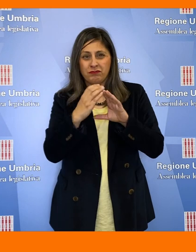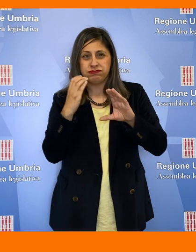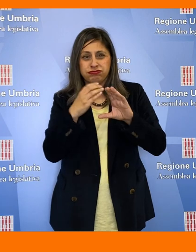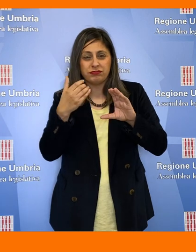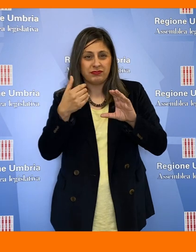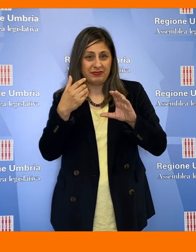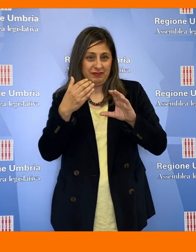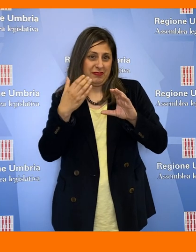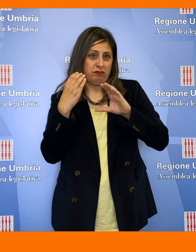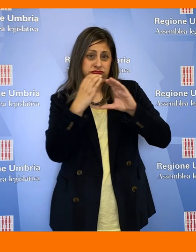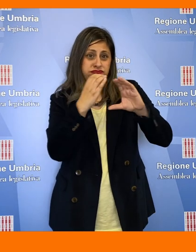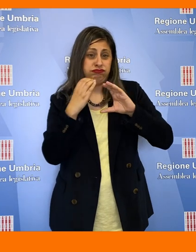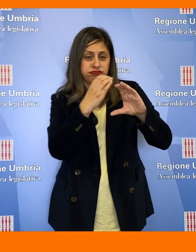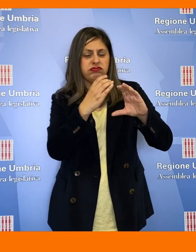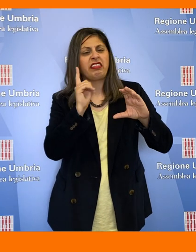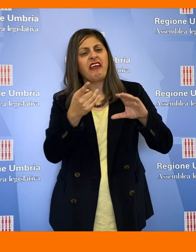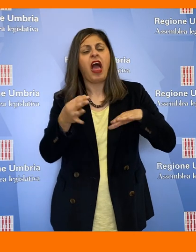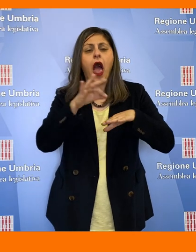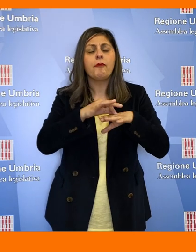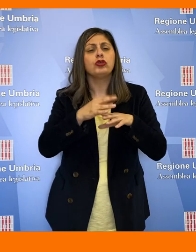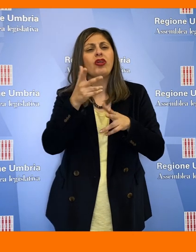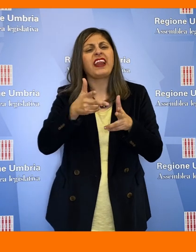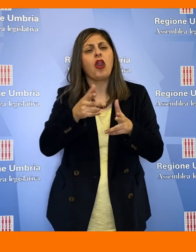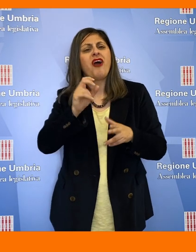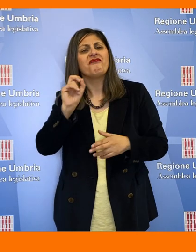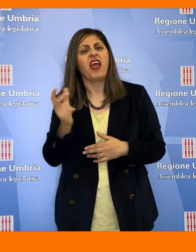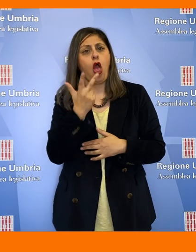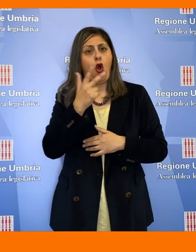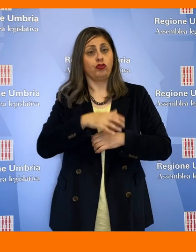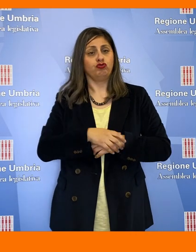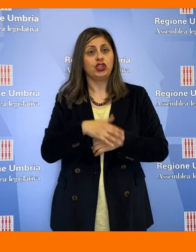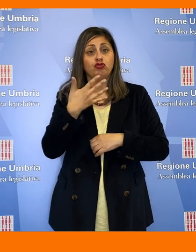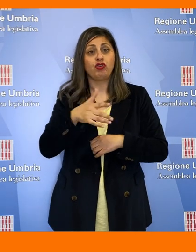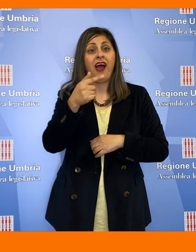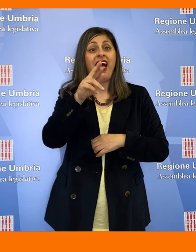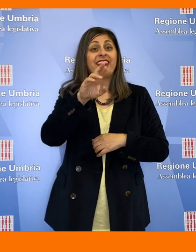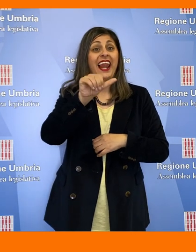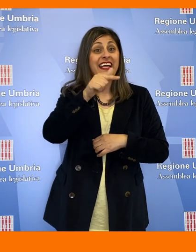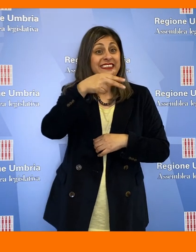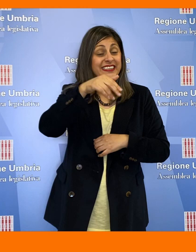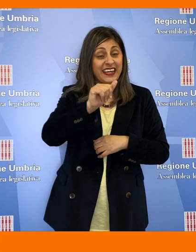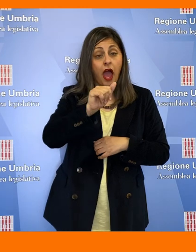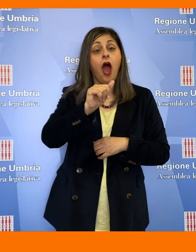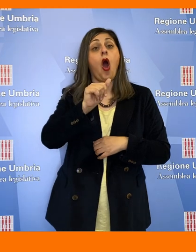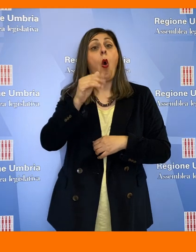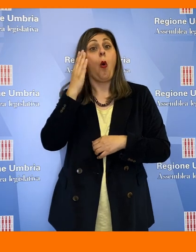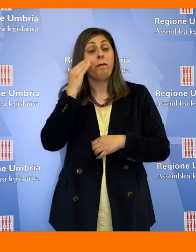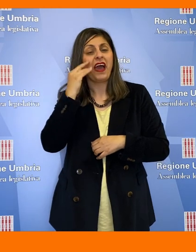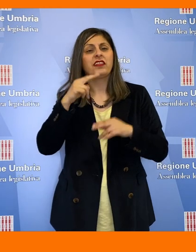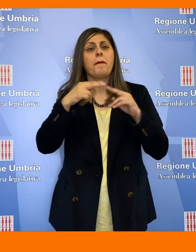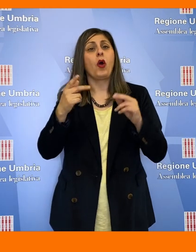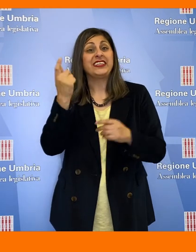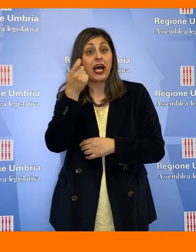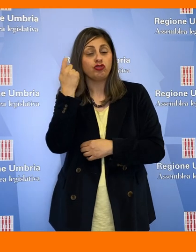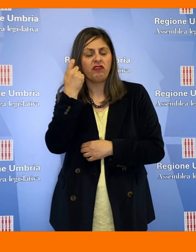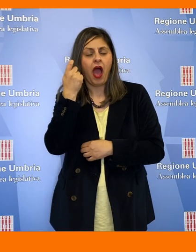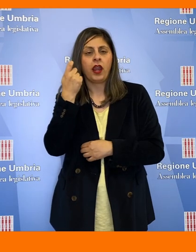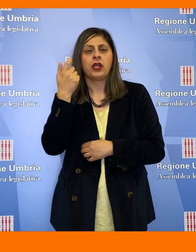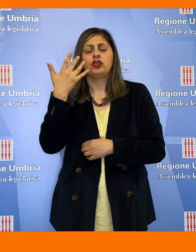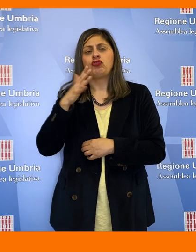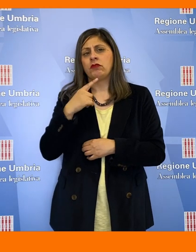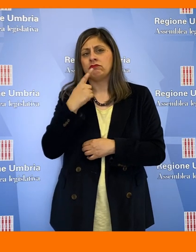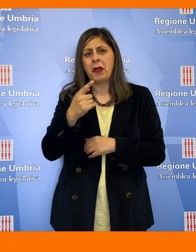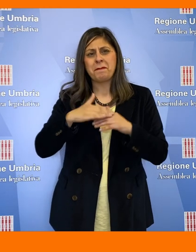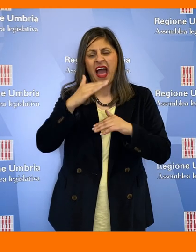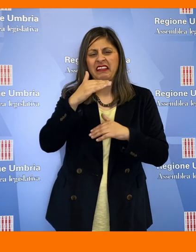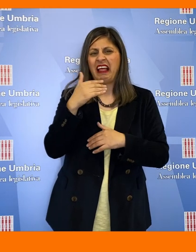delle corse veloci su gomma, l'istituzione di treni veloci, confermate su Trestina, Umbertide e Ponte San Giovanni, con tre corse veloci